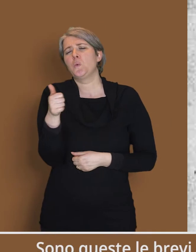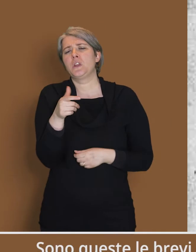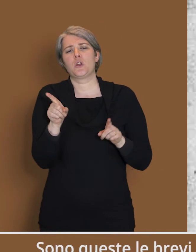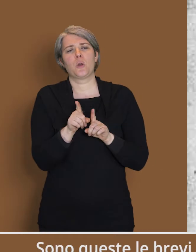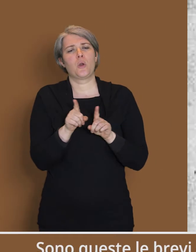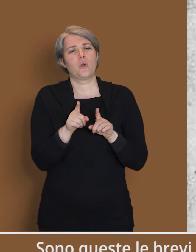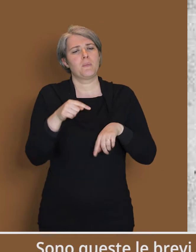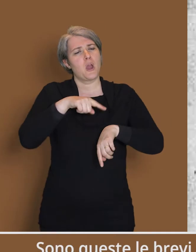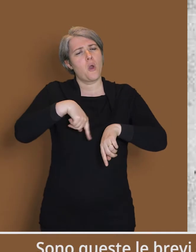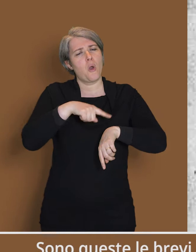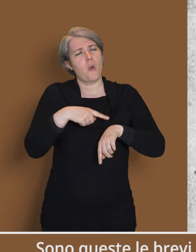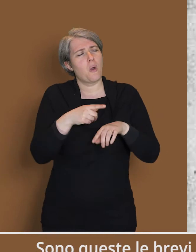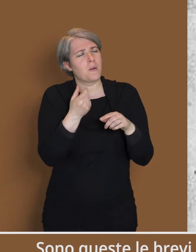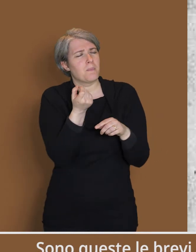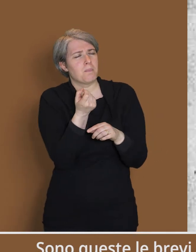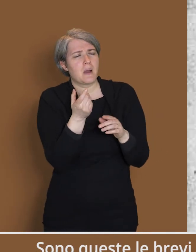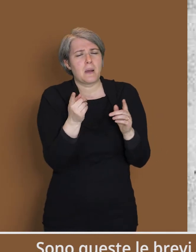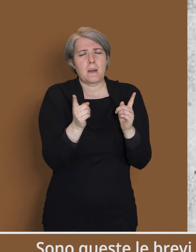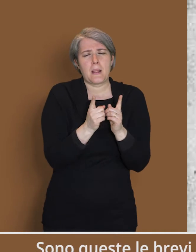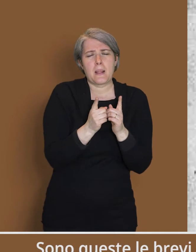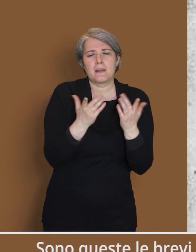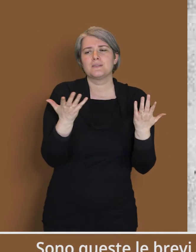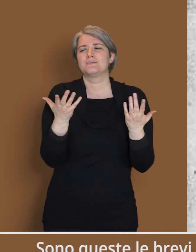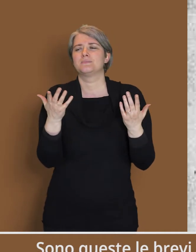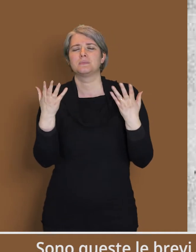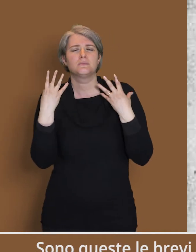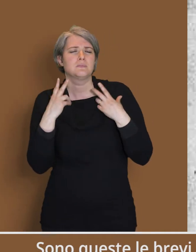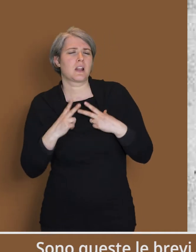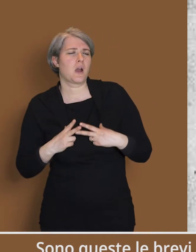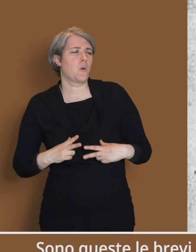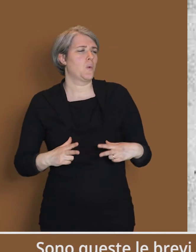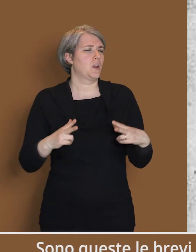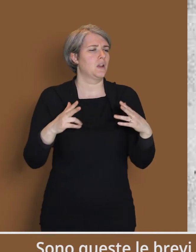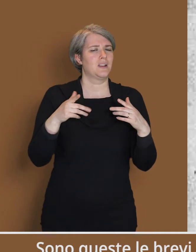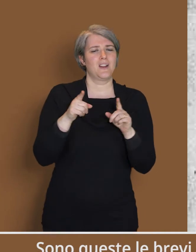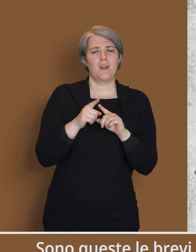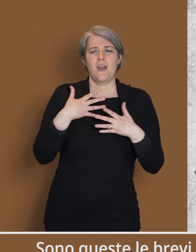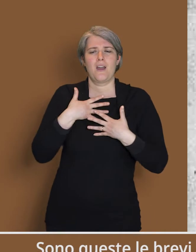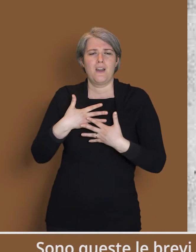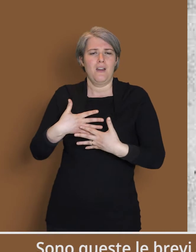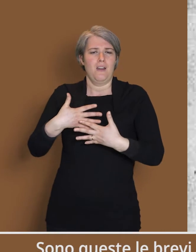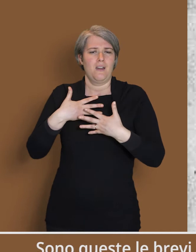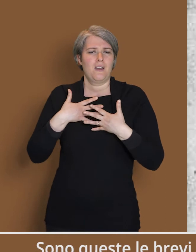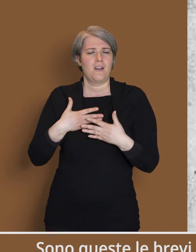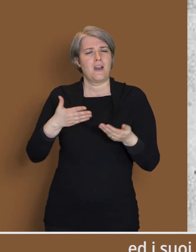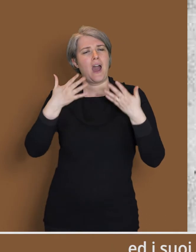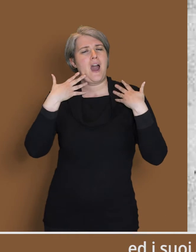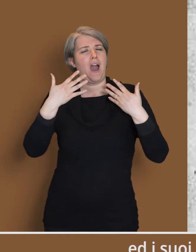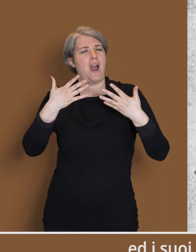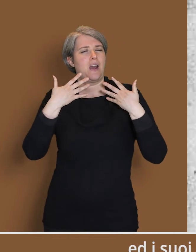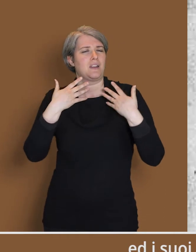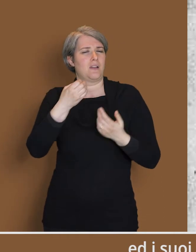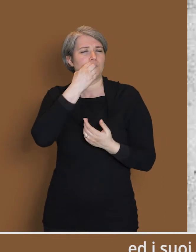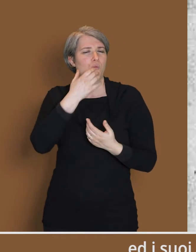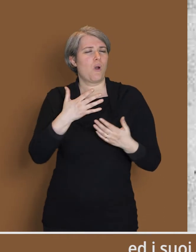Sono queste le brevi oasi di pace del Presidente, le brevi ore in cui la sua mente può tuffarsi nelle delizie della quiete, ed i